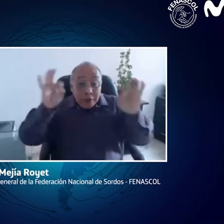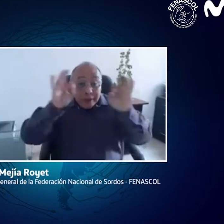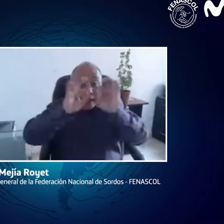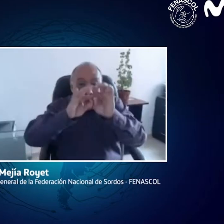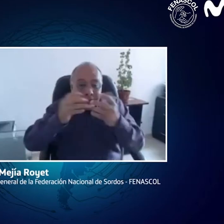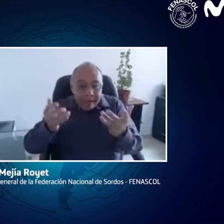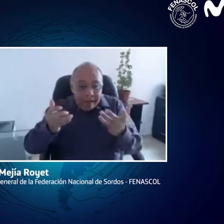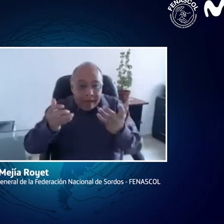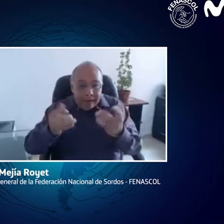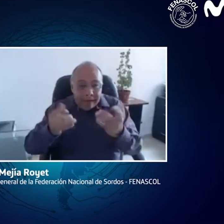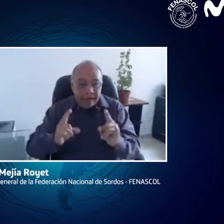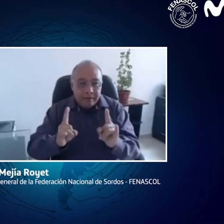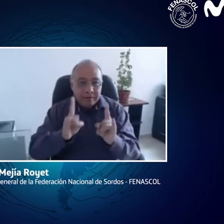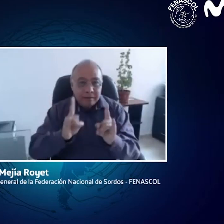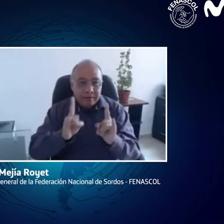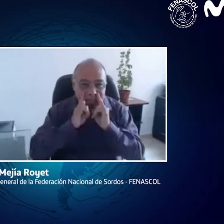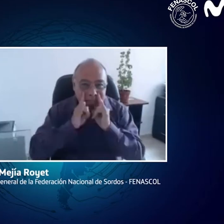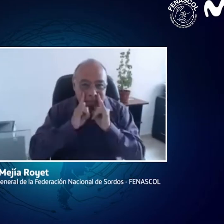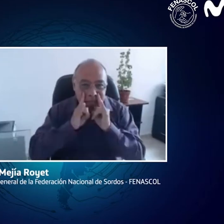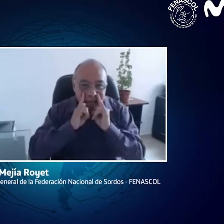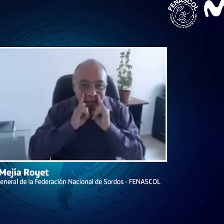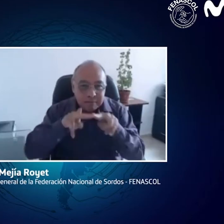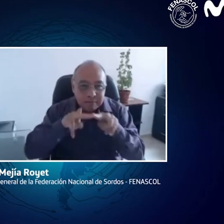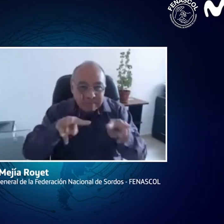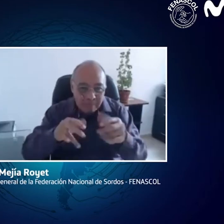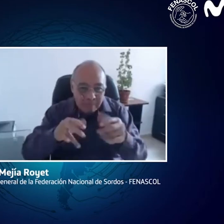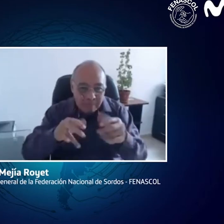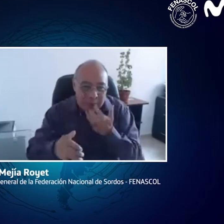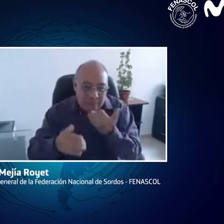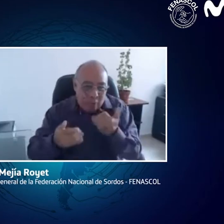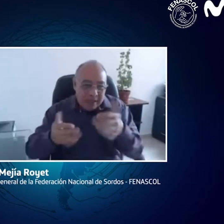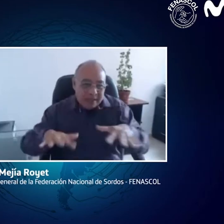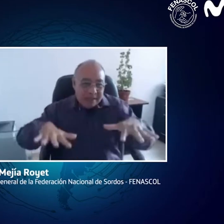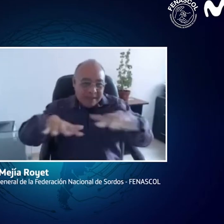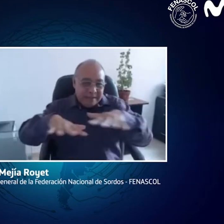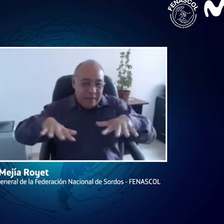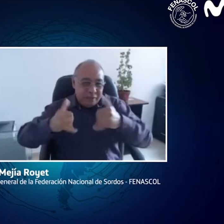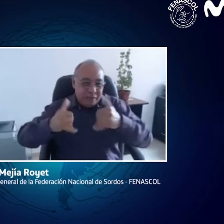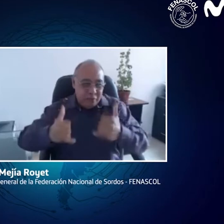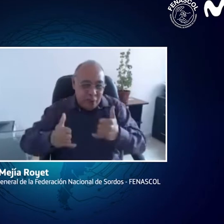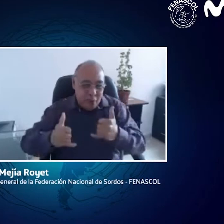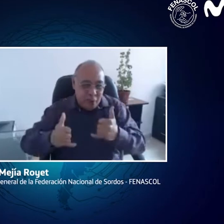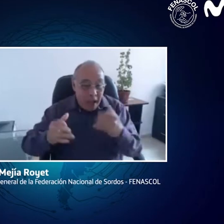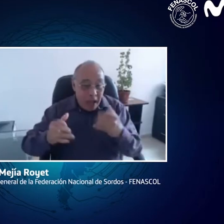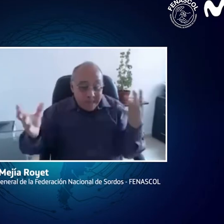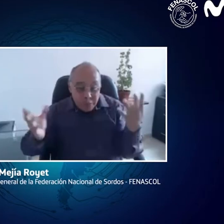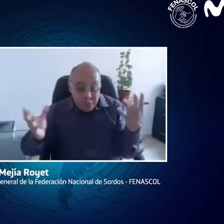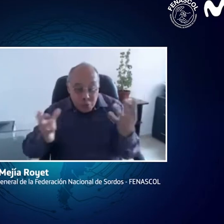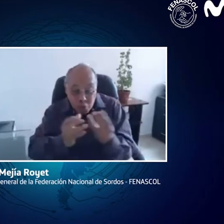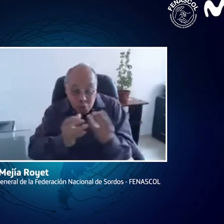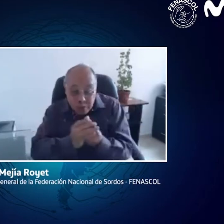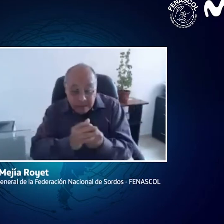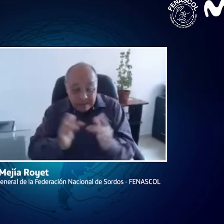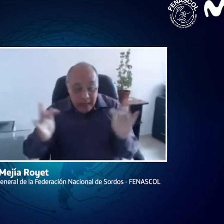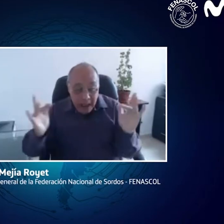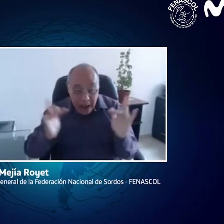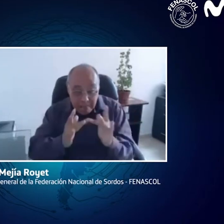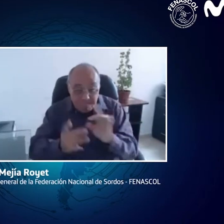pero mi canal de percepción del mundo es visual. Y